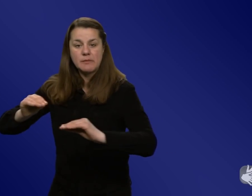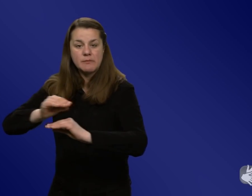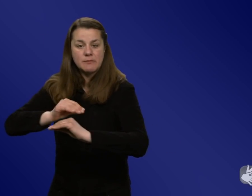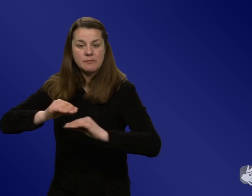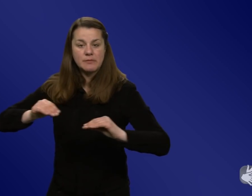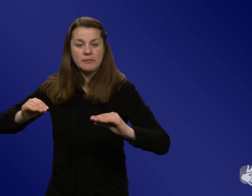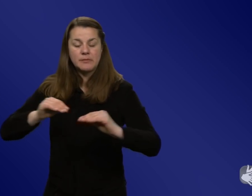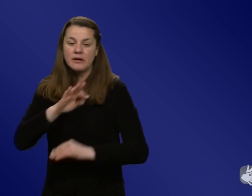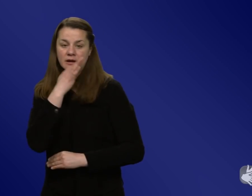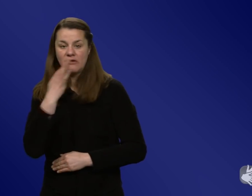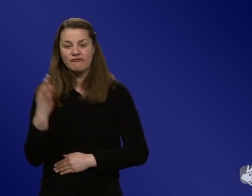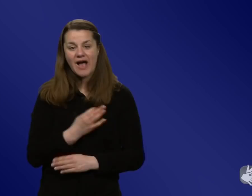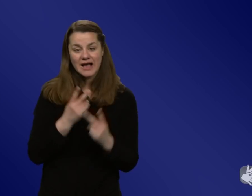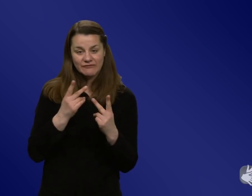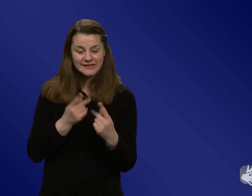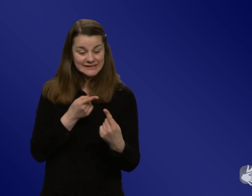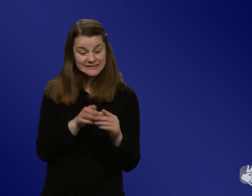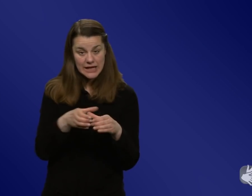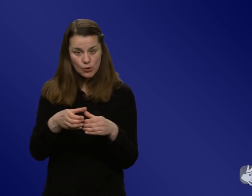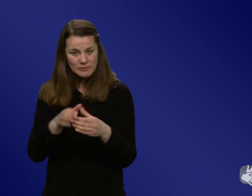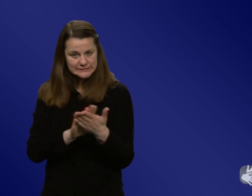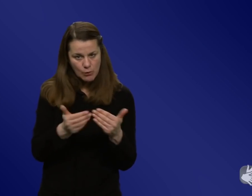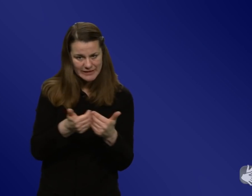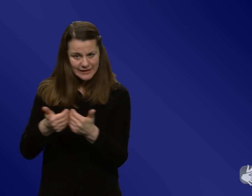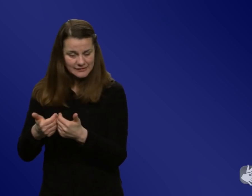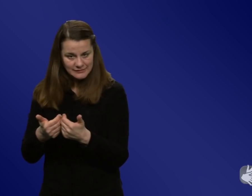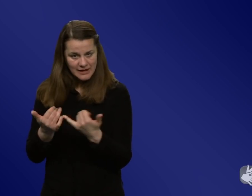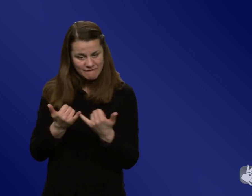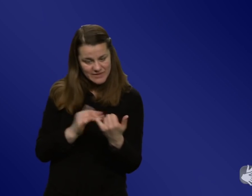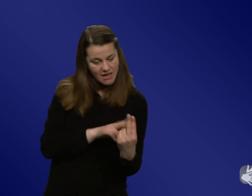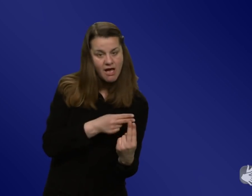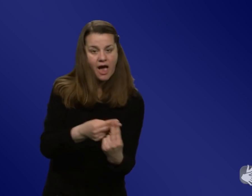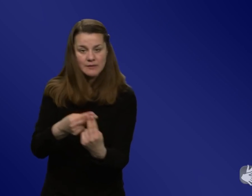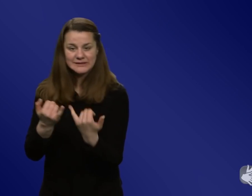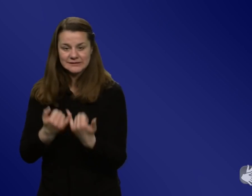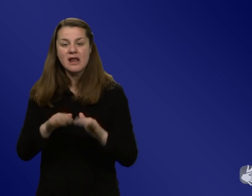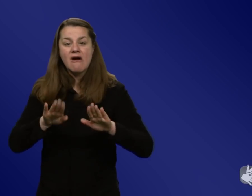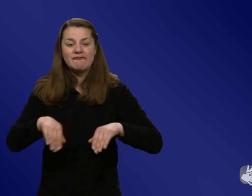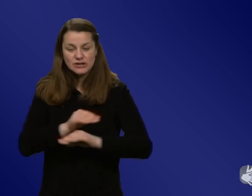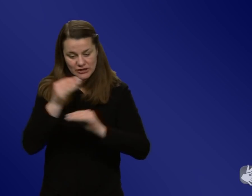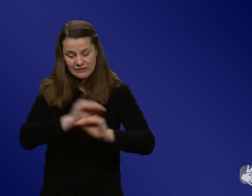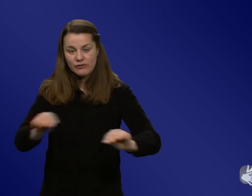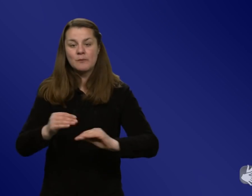ist es, dass man da nach Zielgruppen differenziert? Was kann man da tatsächlich tun, um Fehlinformationen frühzeitig zu stoppen?